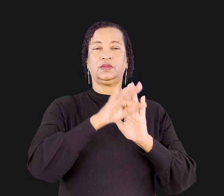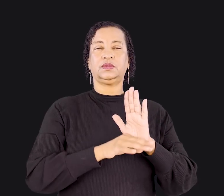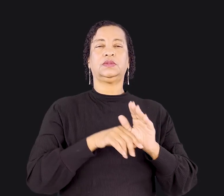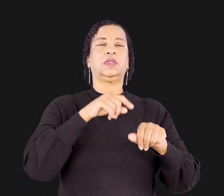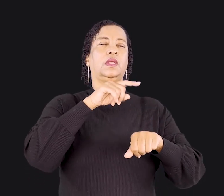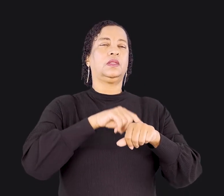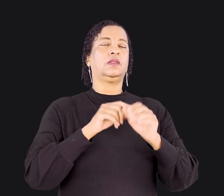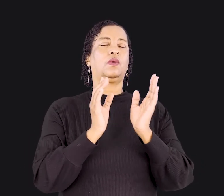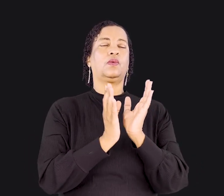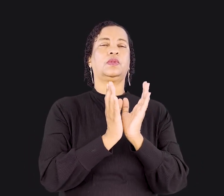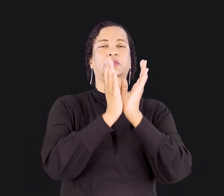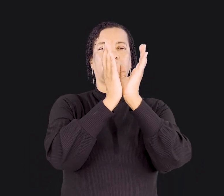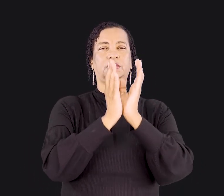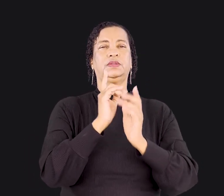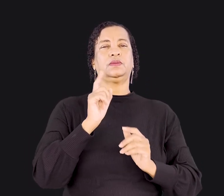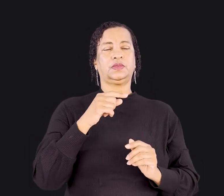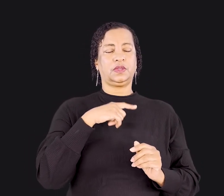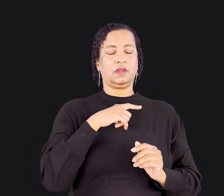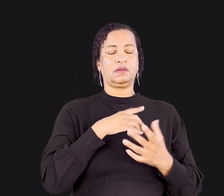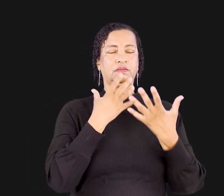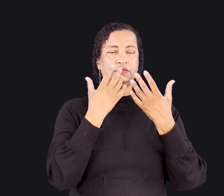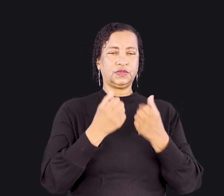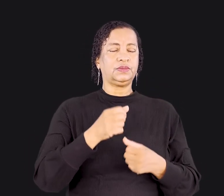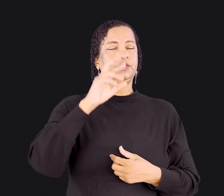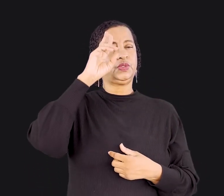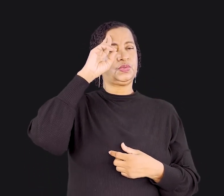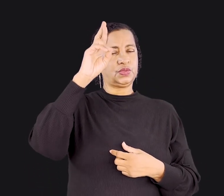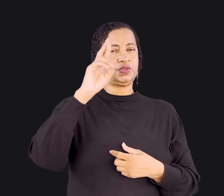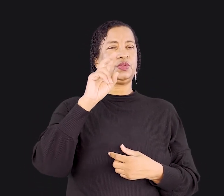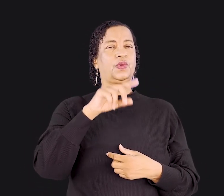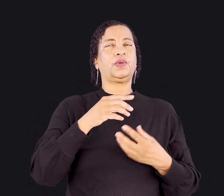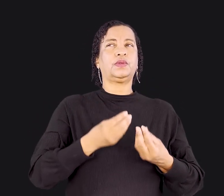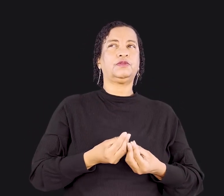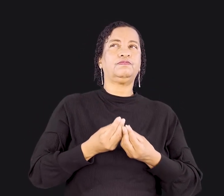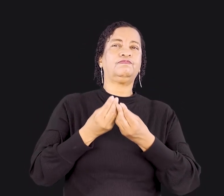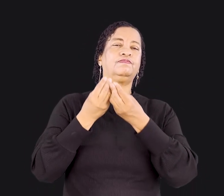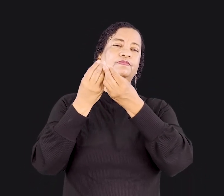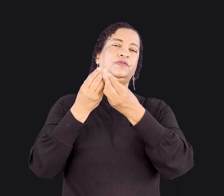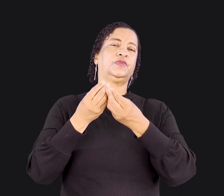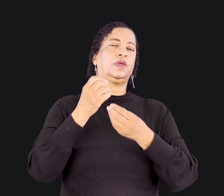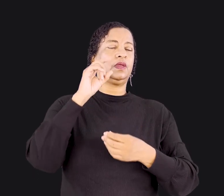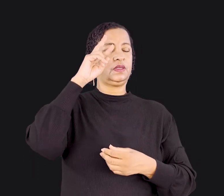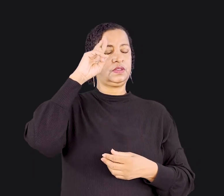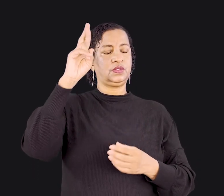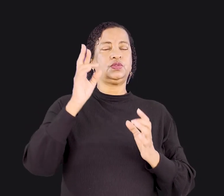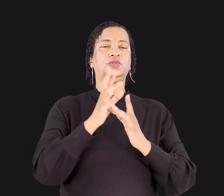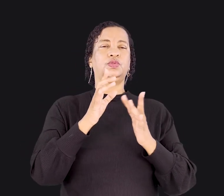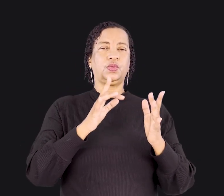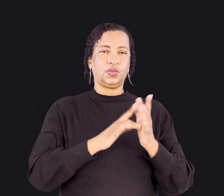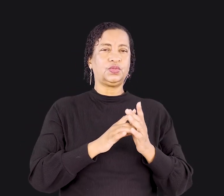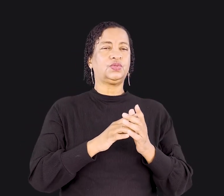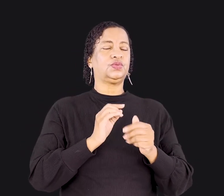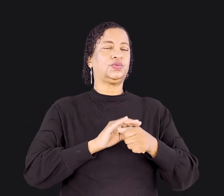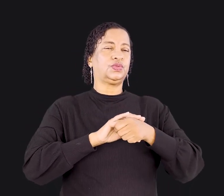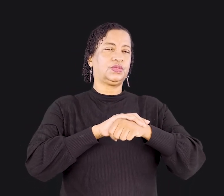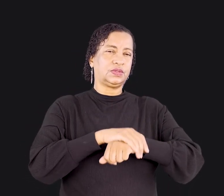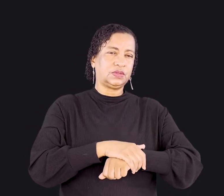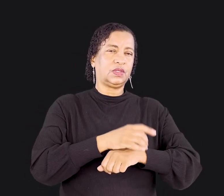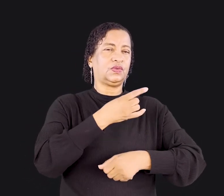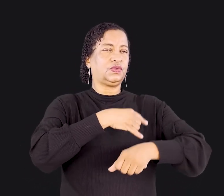Ceia? Pois é recebido o Senhor o que também lhes entreguei. Que o Senhor Jesus, na noite em que foi traído, tomou o pão,